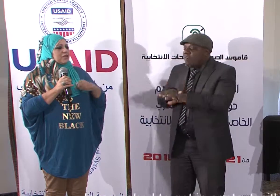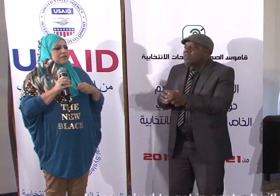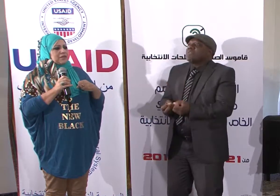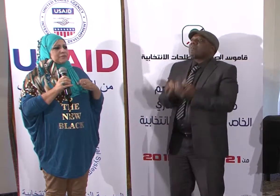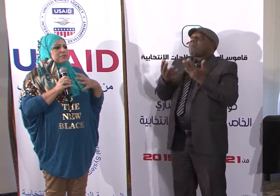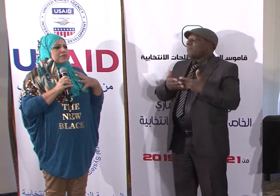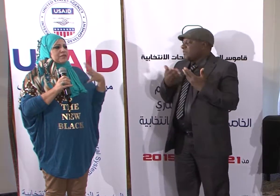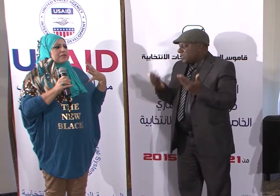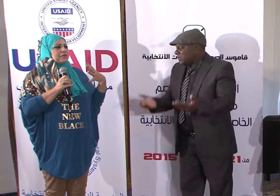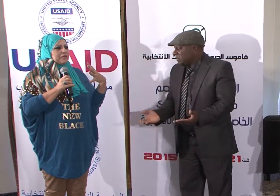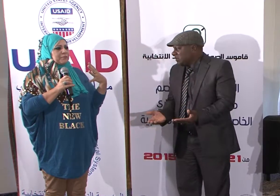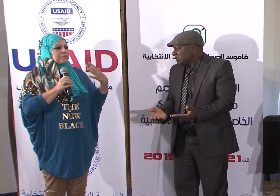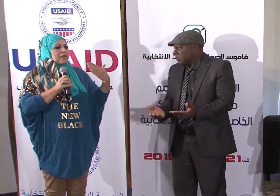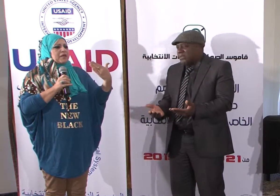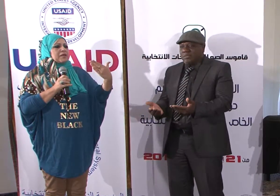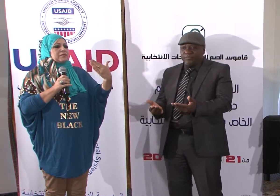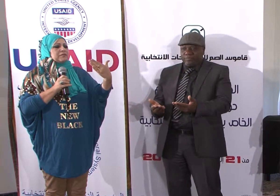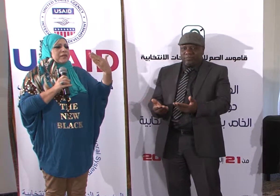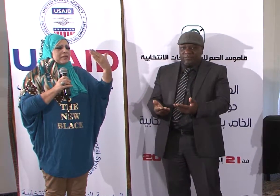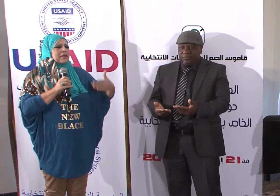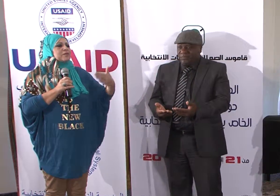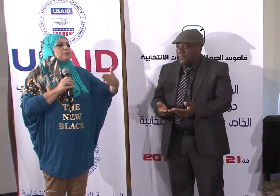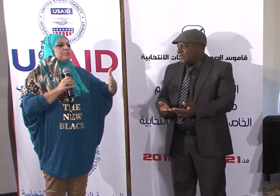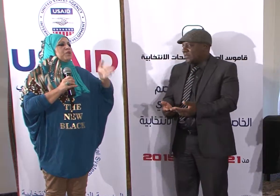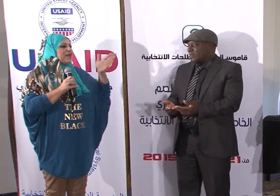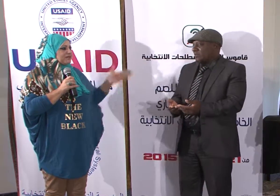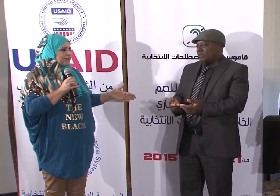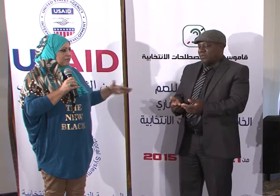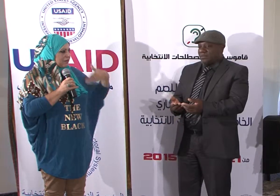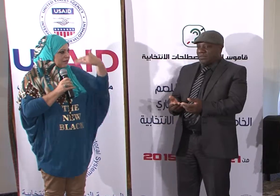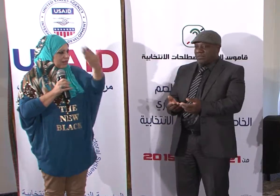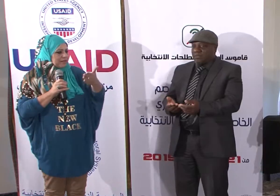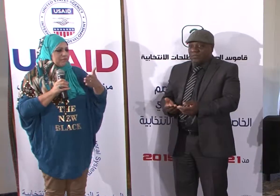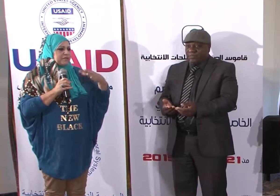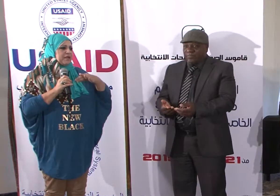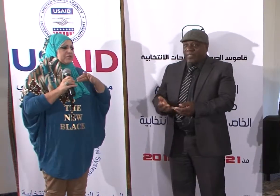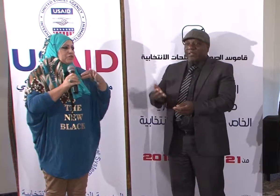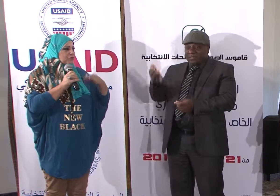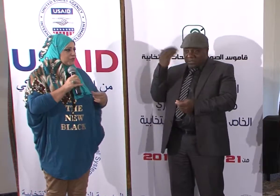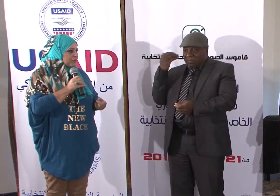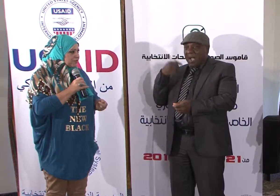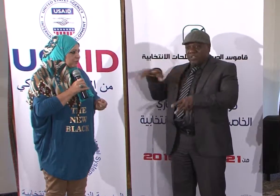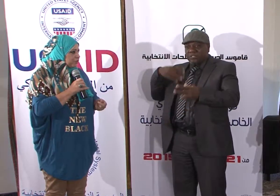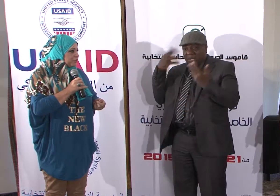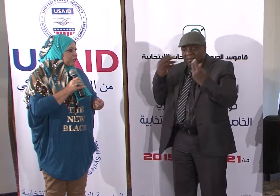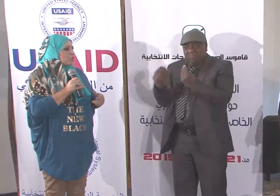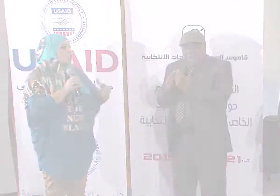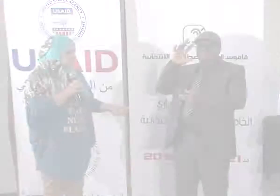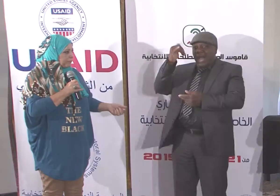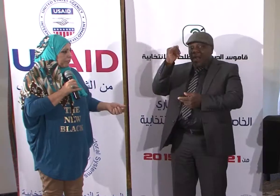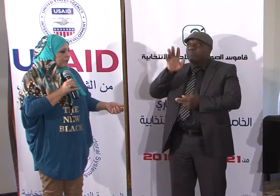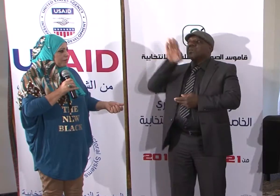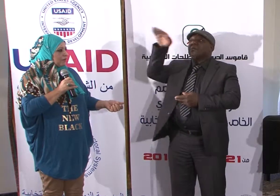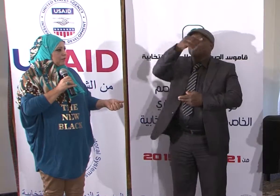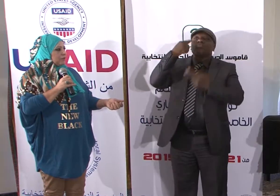بشكل يكاد أكون من عزل على العالم لأنني ما عنديش لوقت التواصل بجيب إليهم